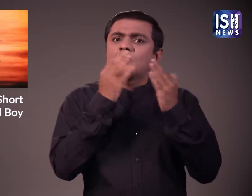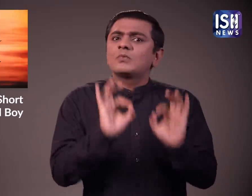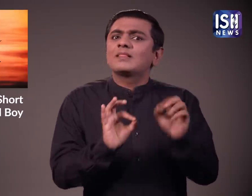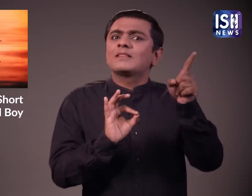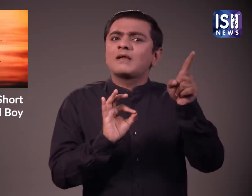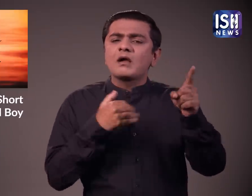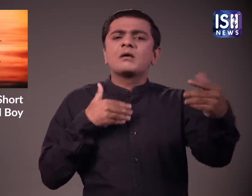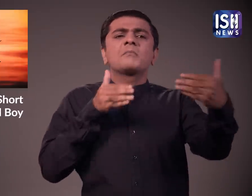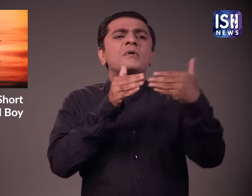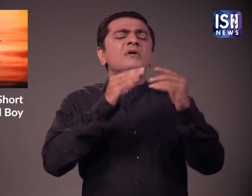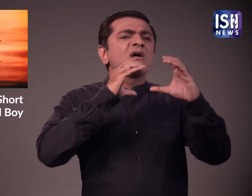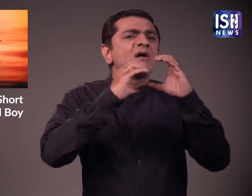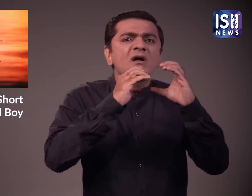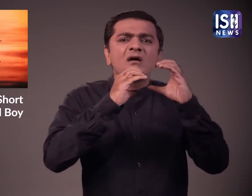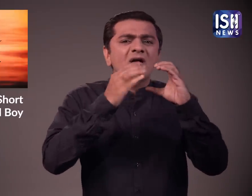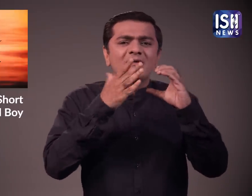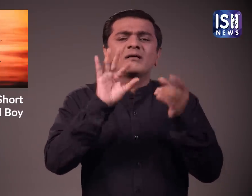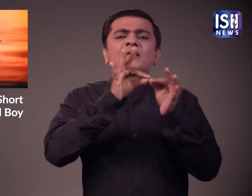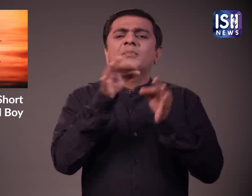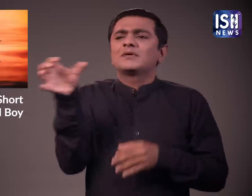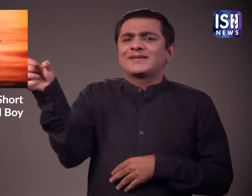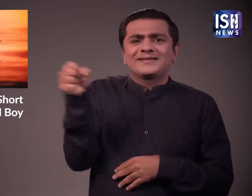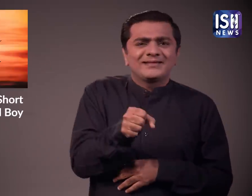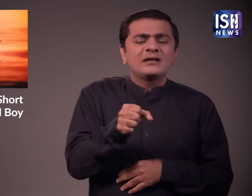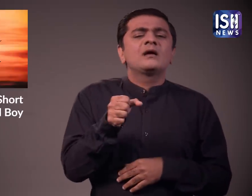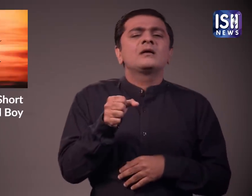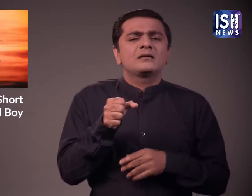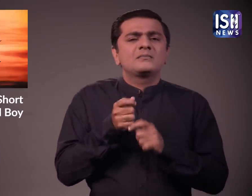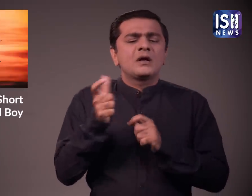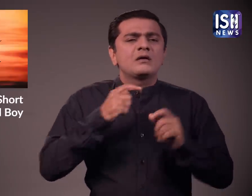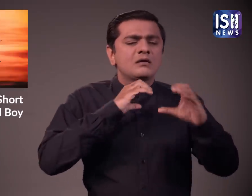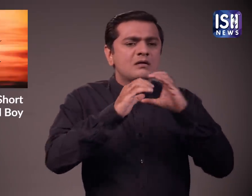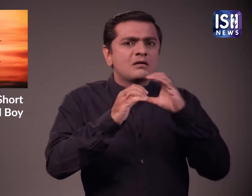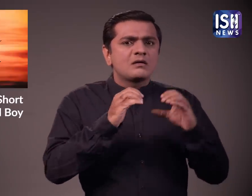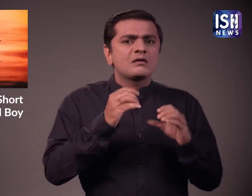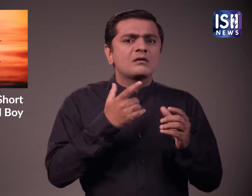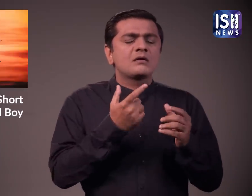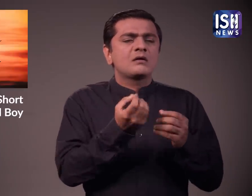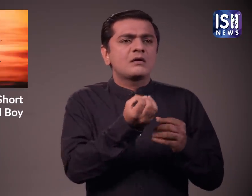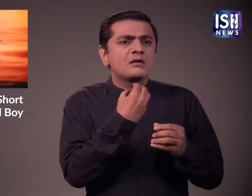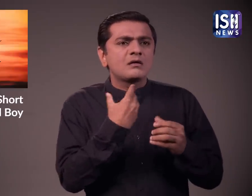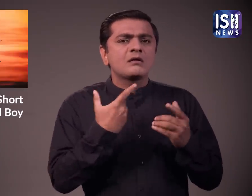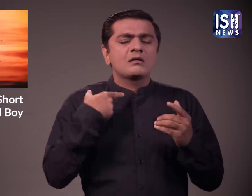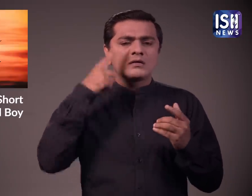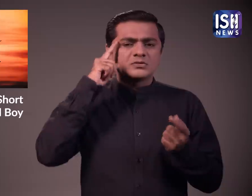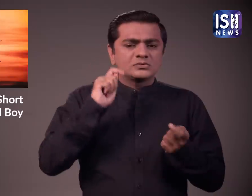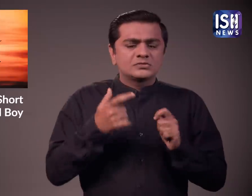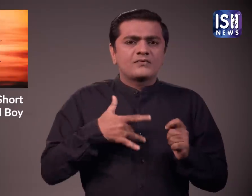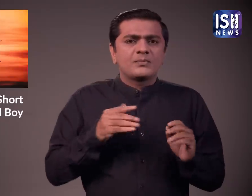अगर कम्यूनिकेशन में प्राबलम हो रही है तो आप दूभाश्य की सिवाओं का उप्योग कर सकते हैं ये विश्यशग्य मार्क दर्शन प्रदान करेंगी और आप